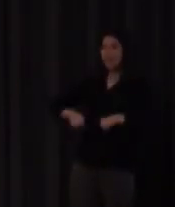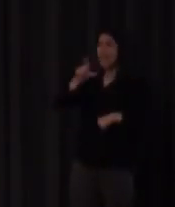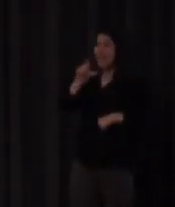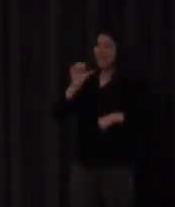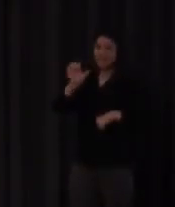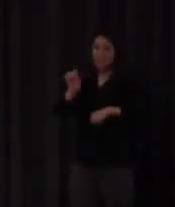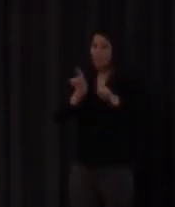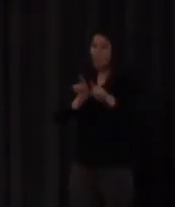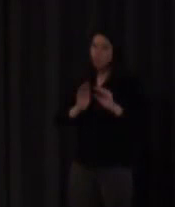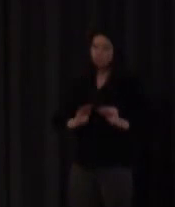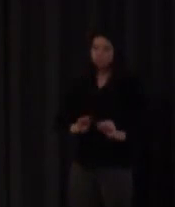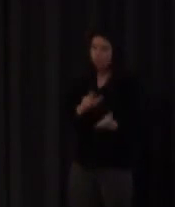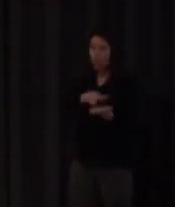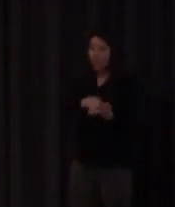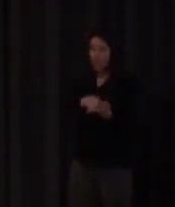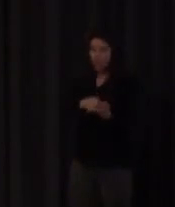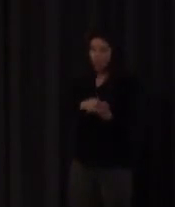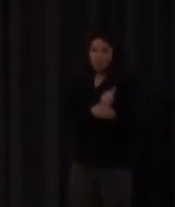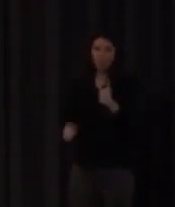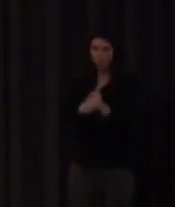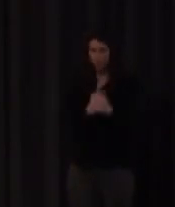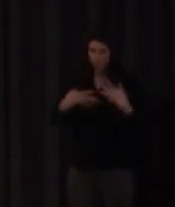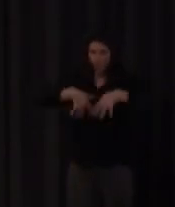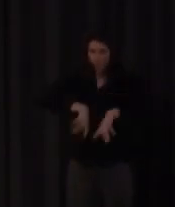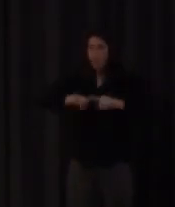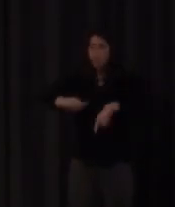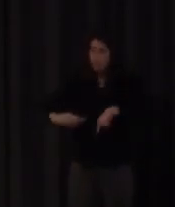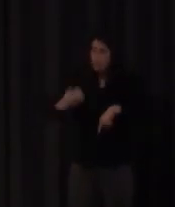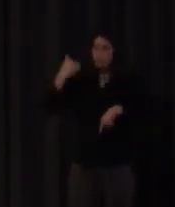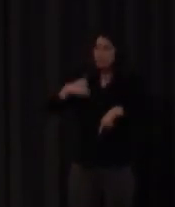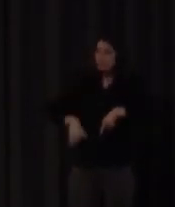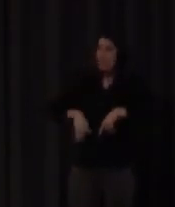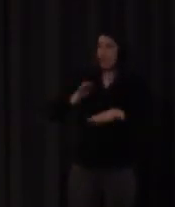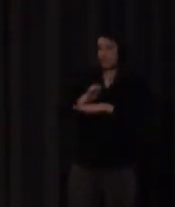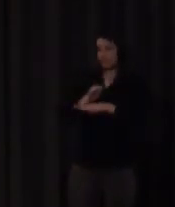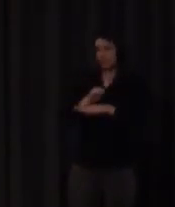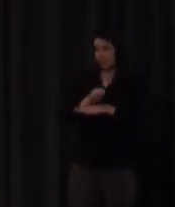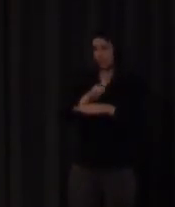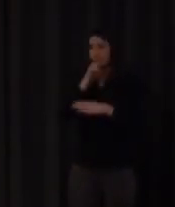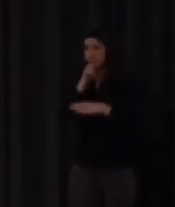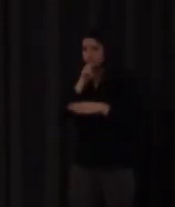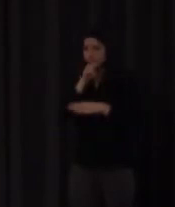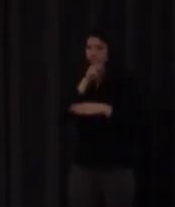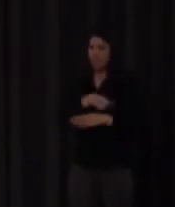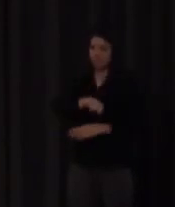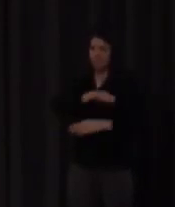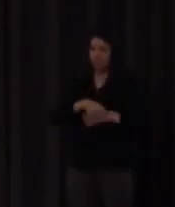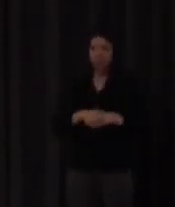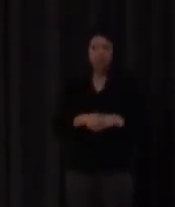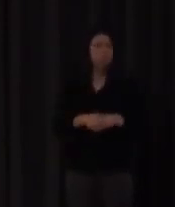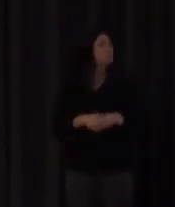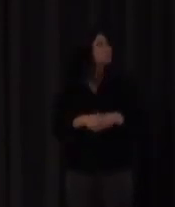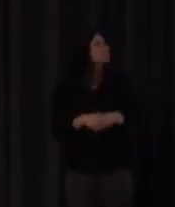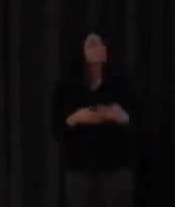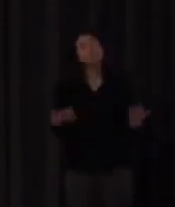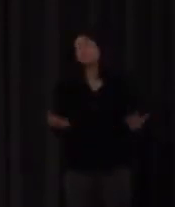la primera que van a adquirir y a partir de ahí enseñamos español esto hay que lucharlo no es así ¿cuál es la realidad con la que nosotros los